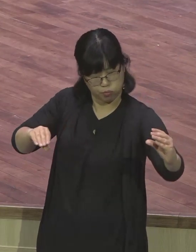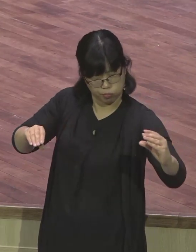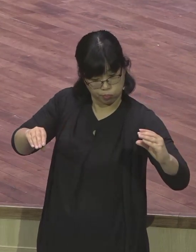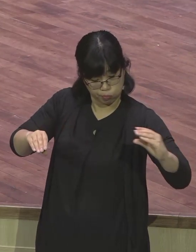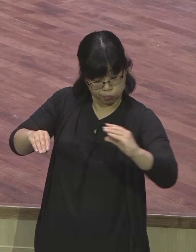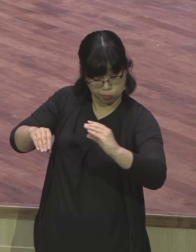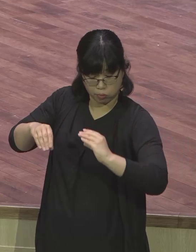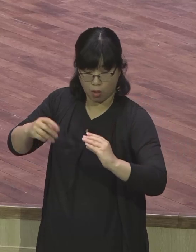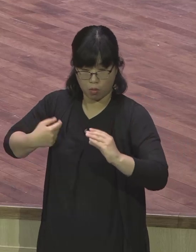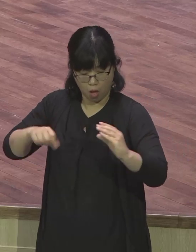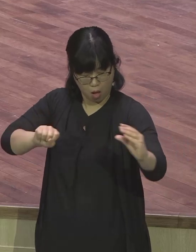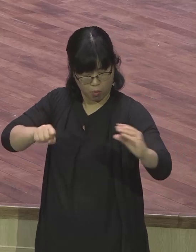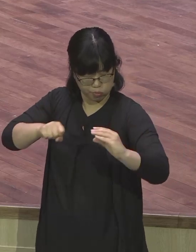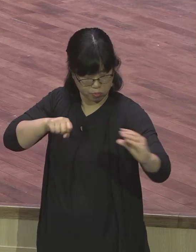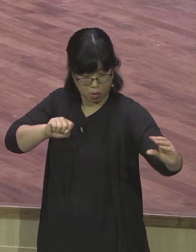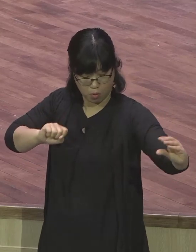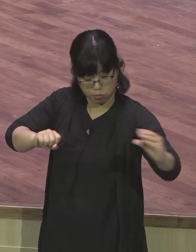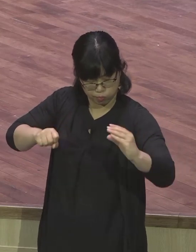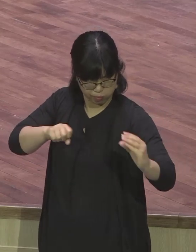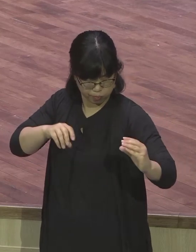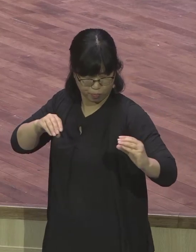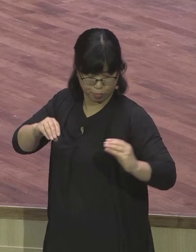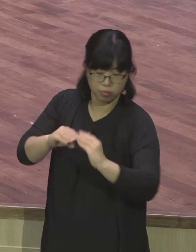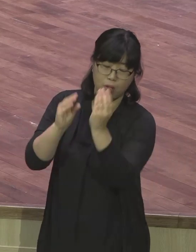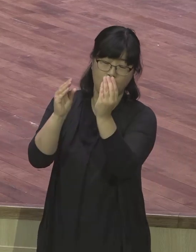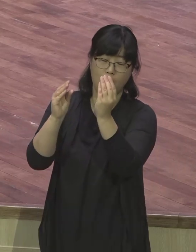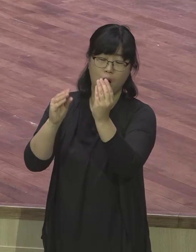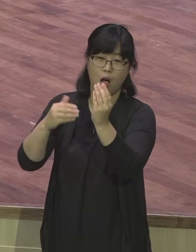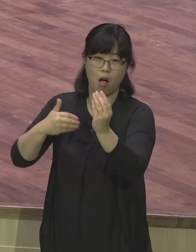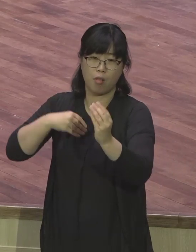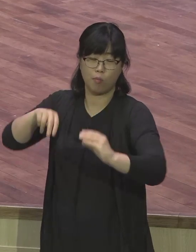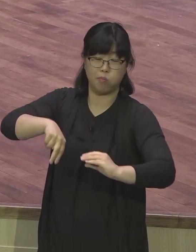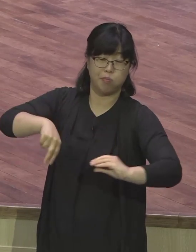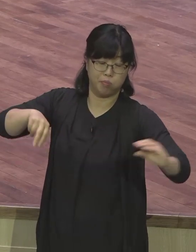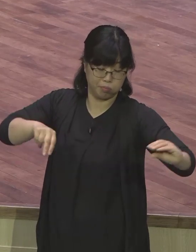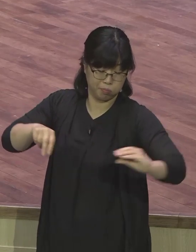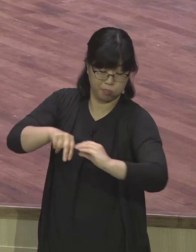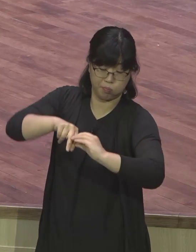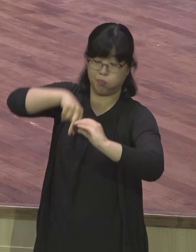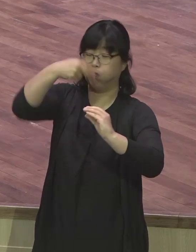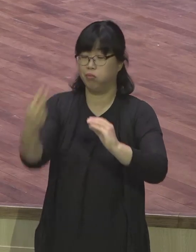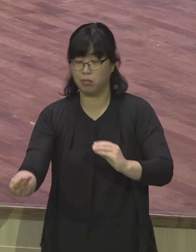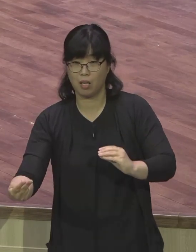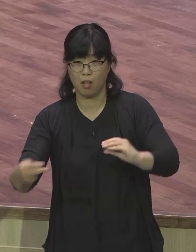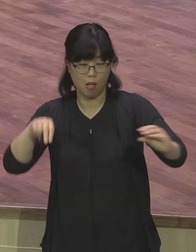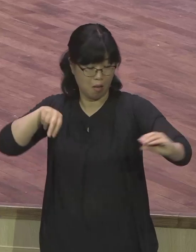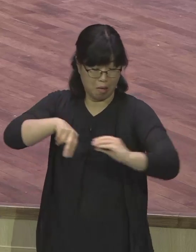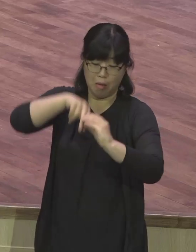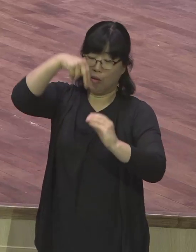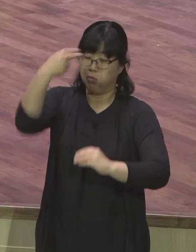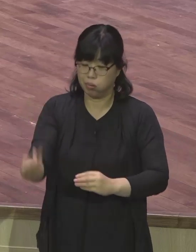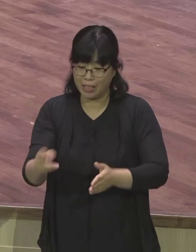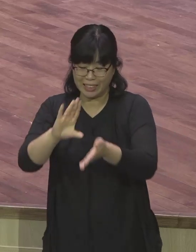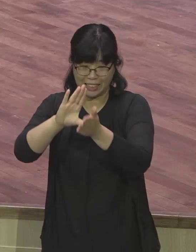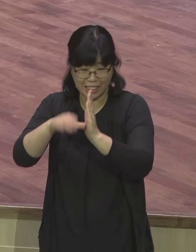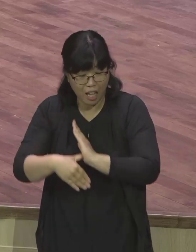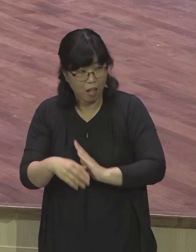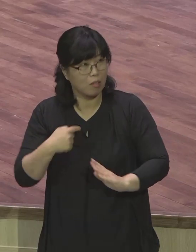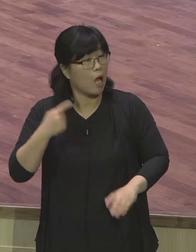쓰러지게 되었습니다 근데 바울처럼 사우라 사우라 나는 음성을 못 들었지만 정말로